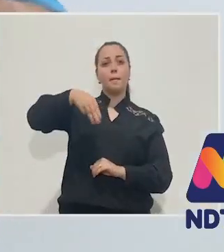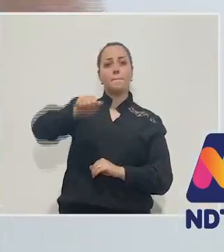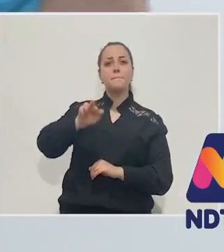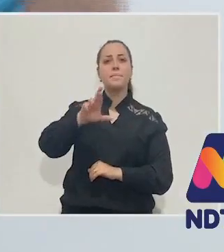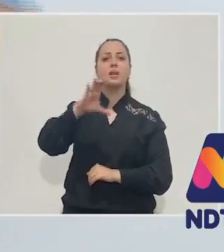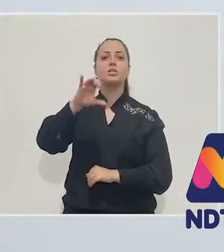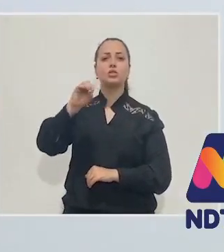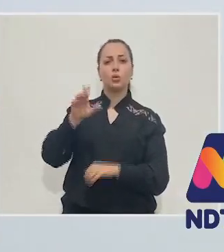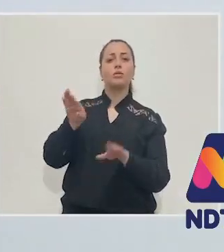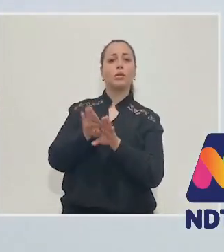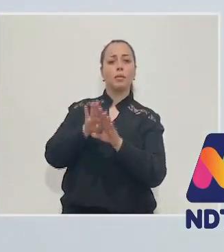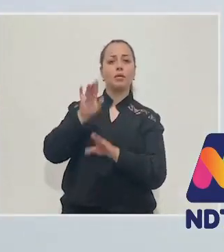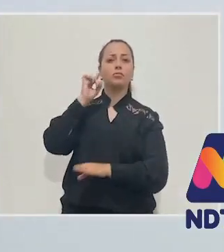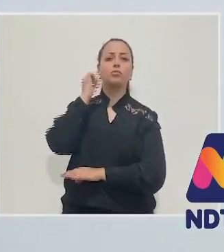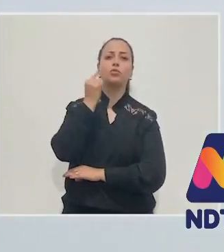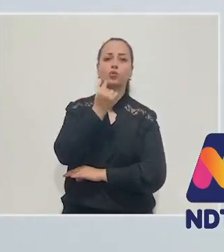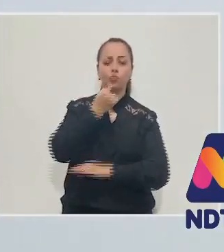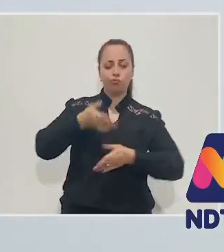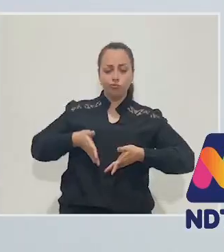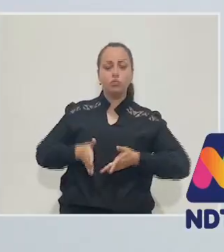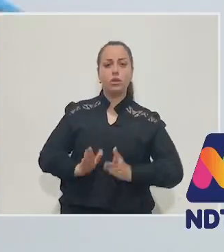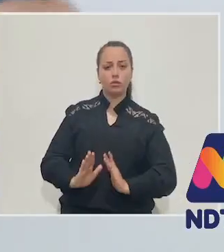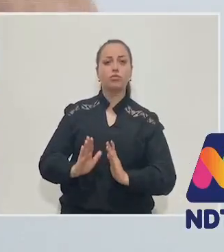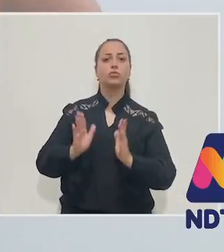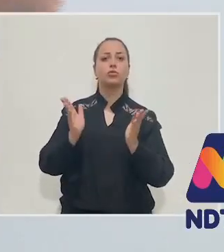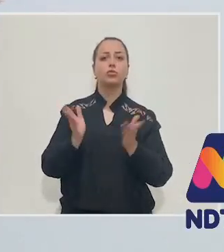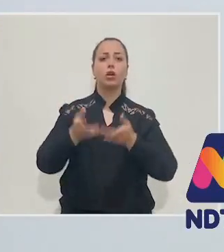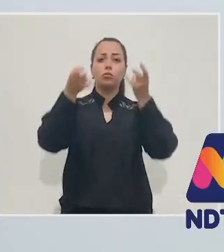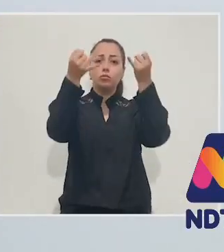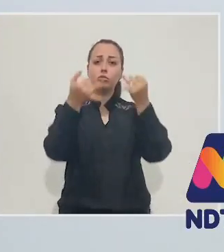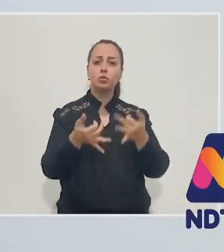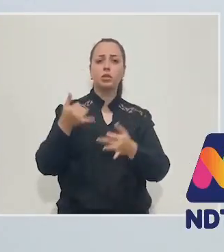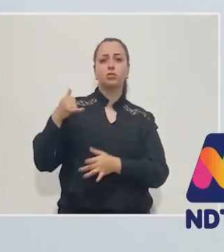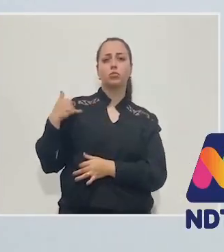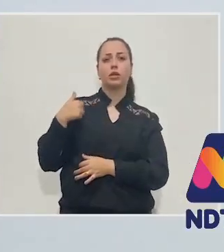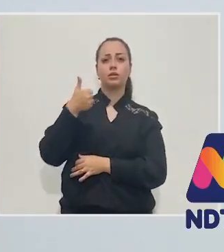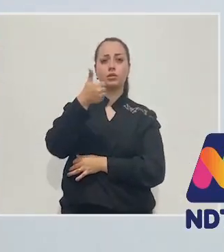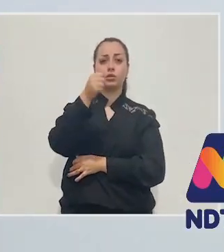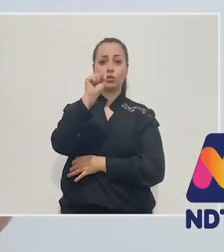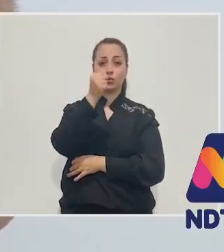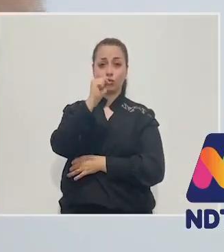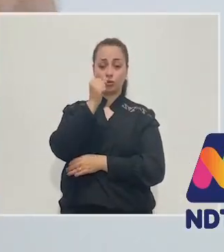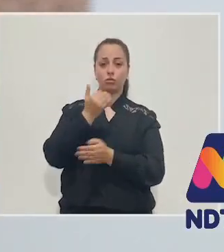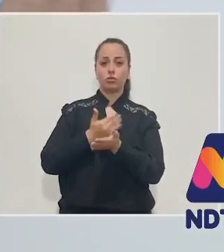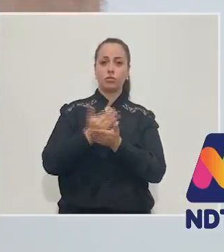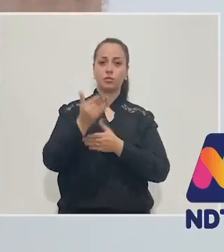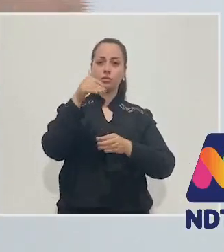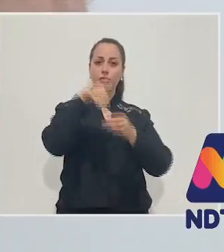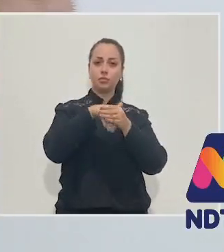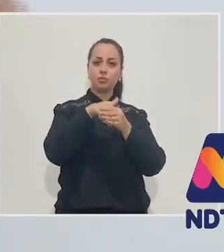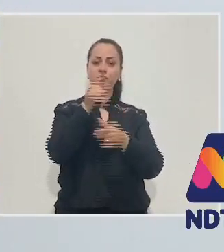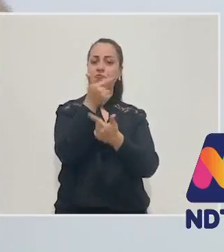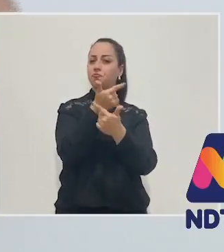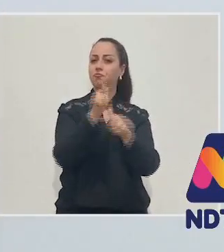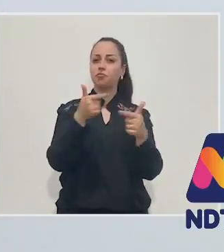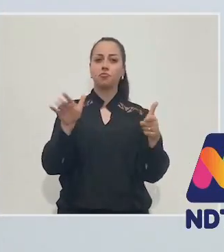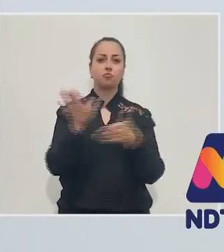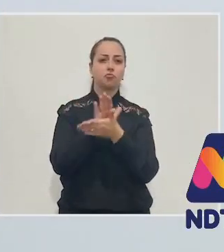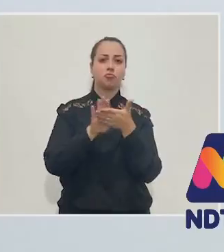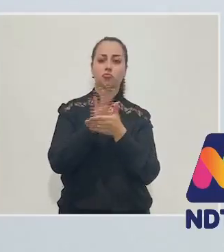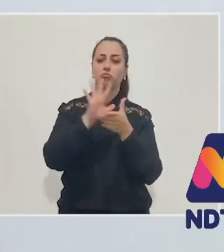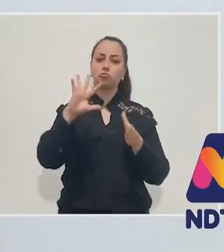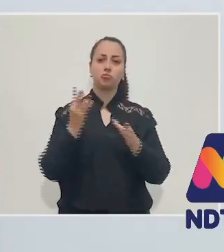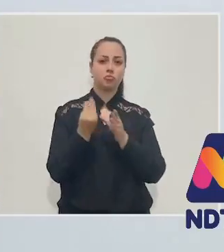Márcio, que também é surdo desde o nascimento, conta que aos 18 anos, quando começou a votar, não existia nenhum